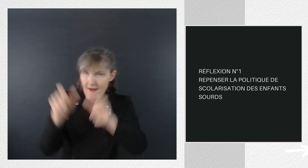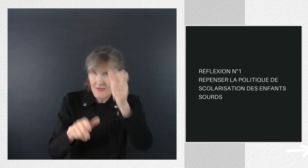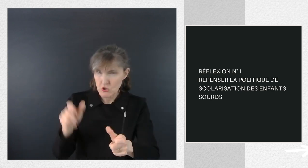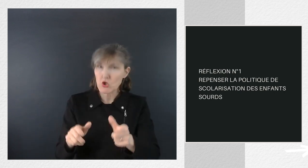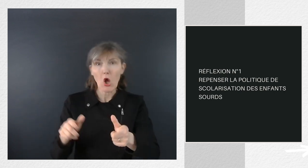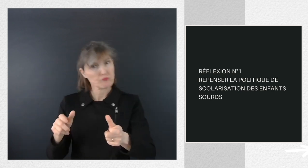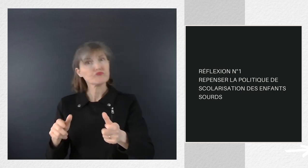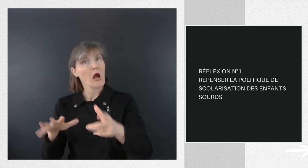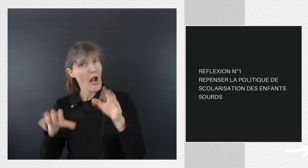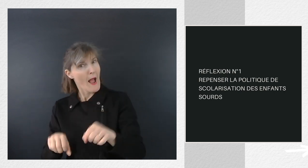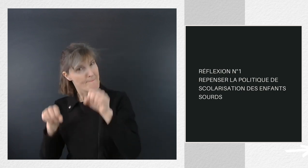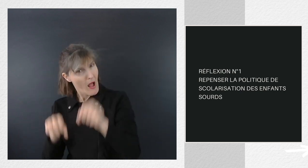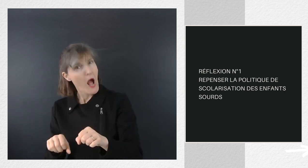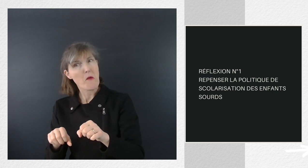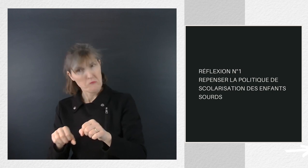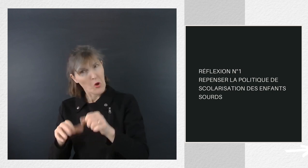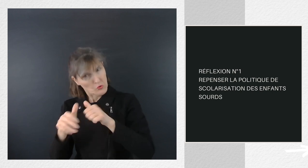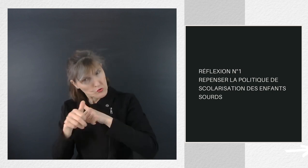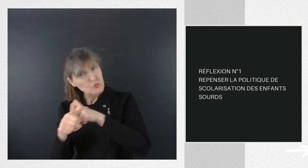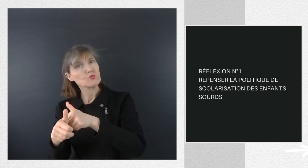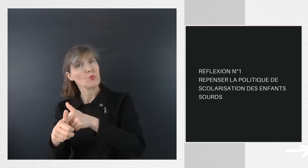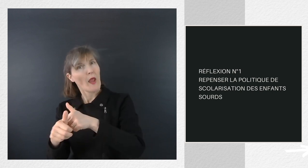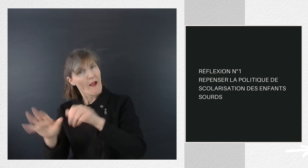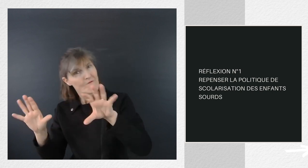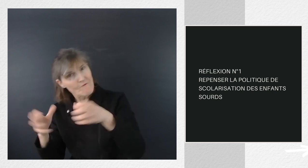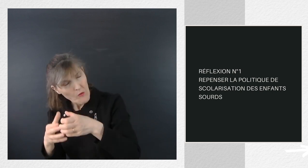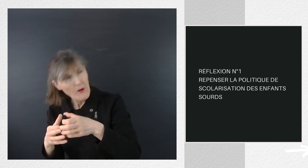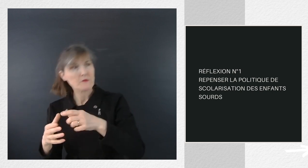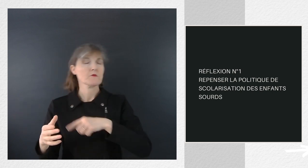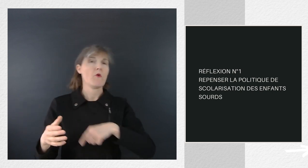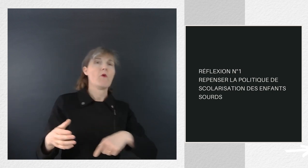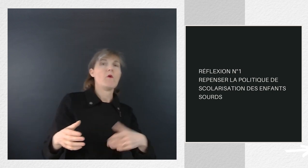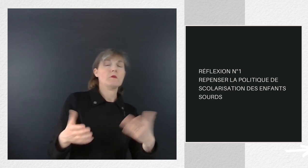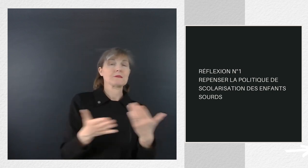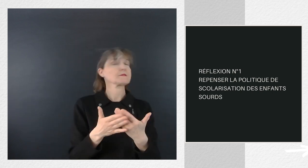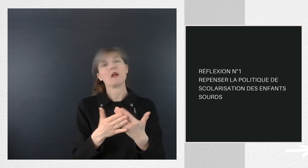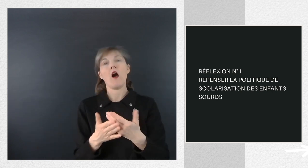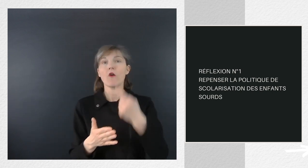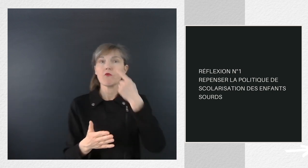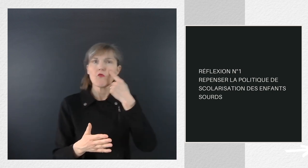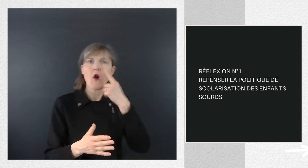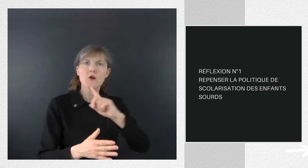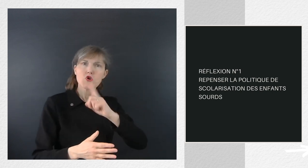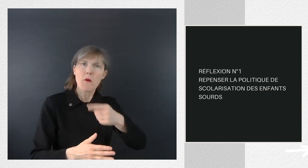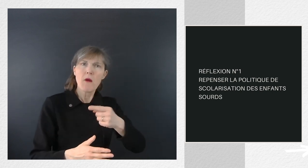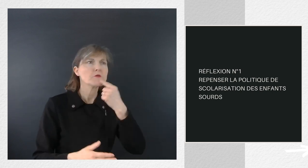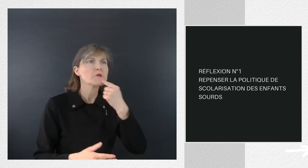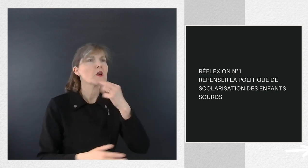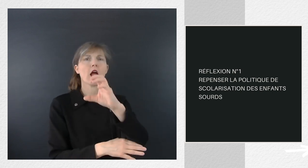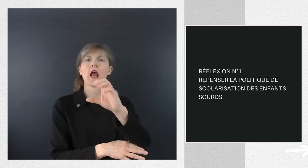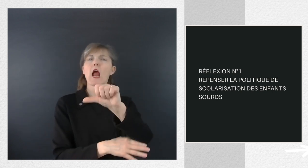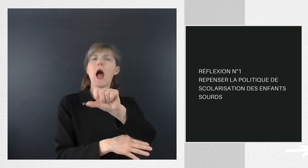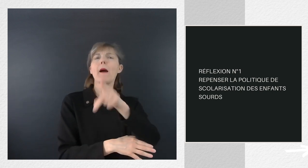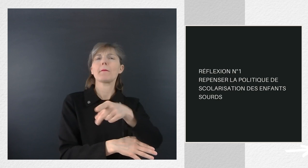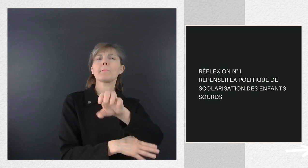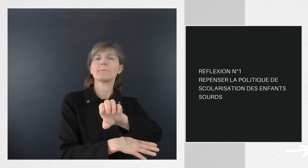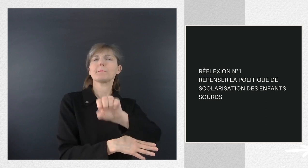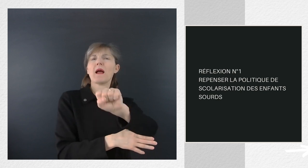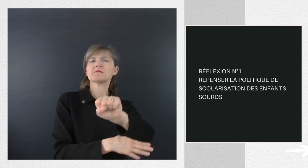formation elle-même. Imposer un CAPES LSF pour enseigner le français en langue des signes face à des